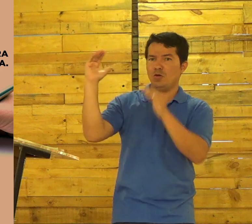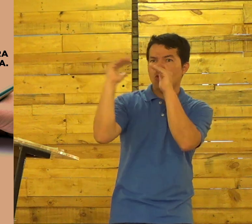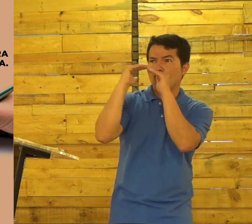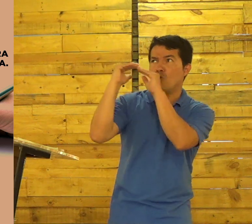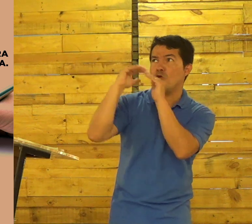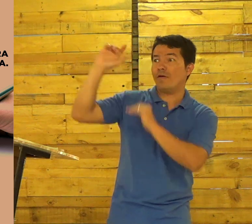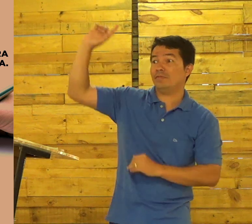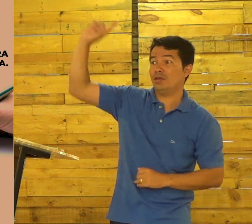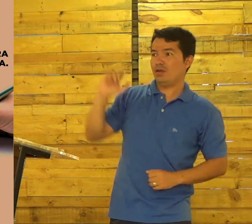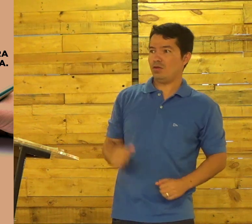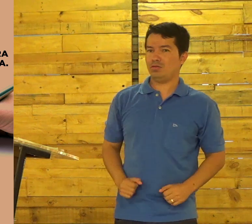do reino de Deus.